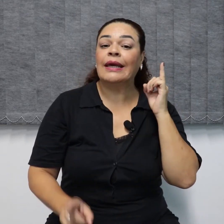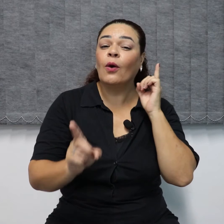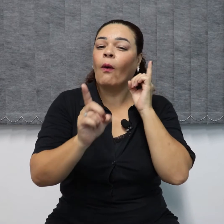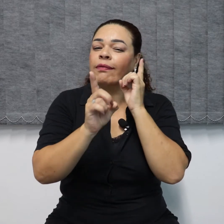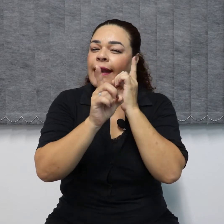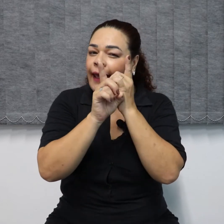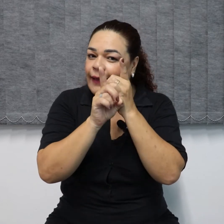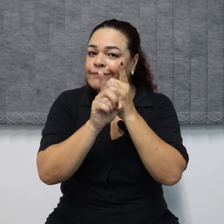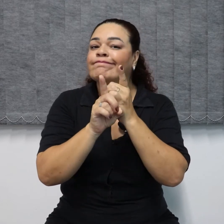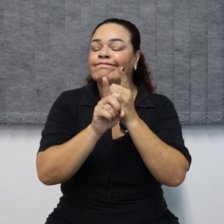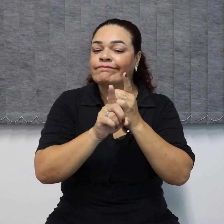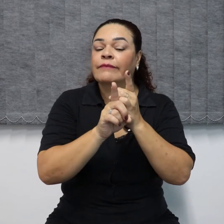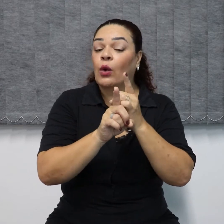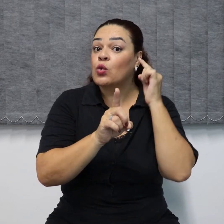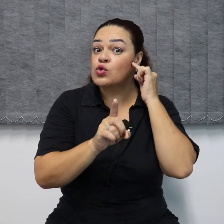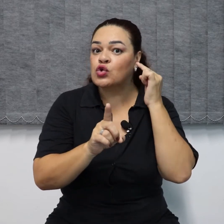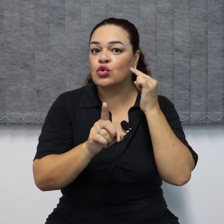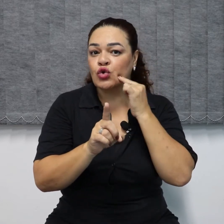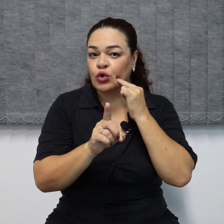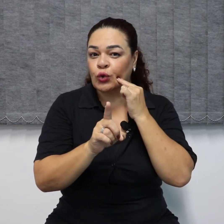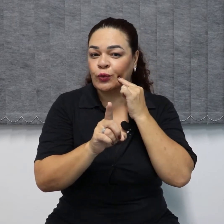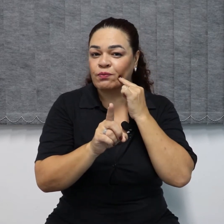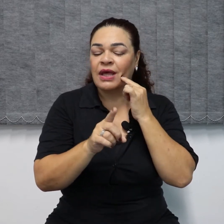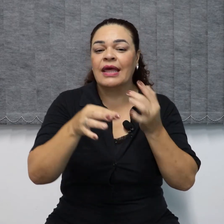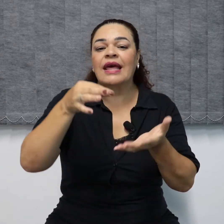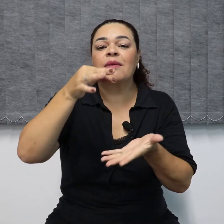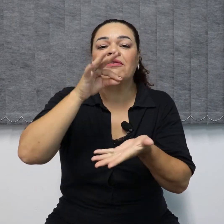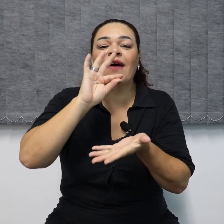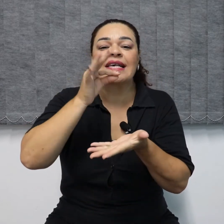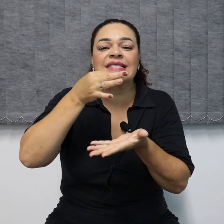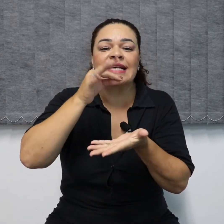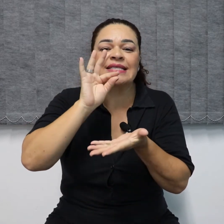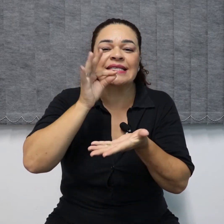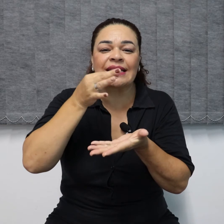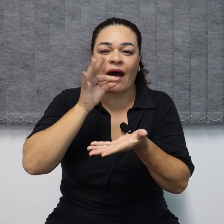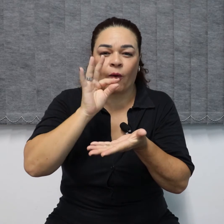Encontrei um surdo e ele me faz esse sinal.